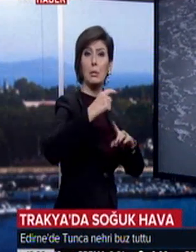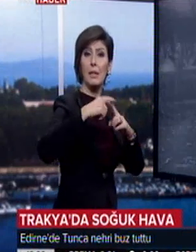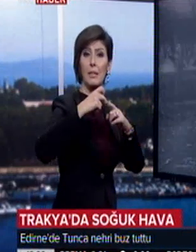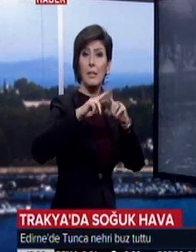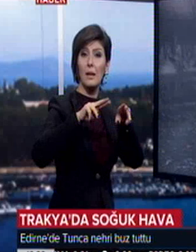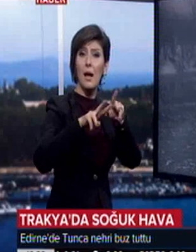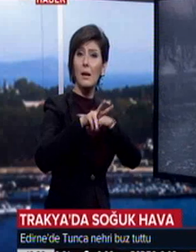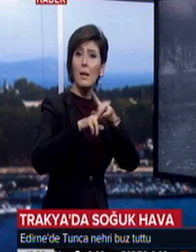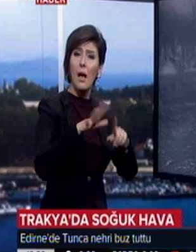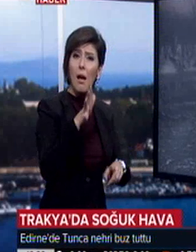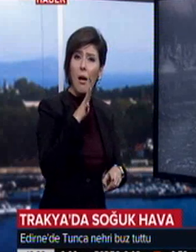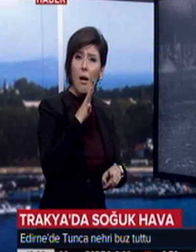veren su kaynaklarından Tunca.